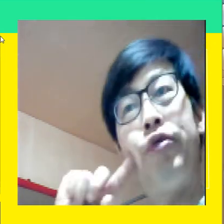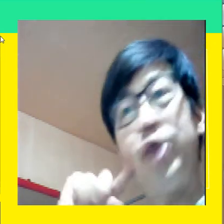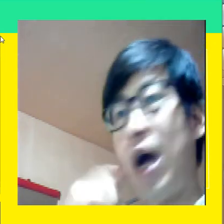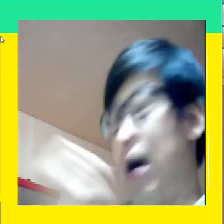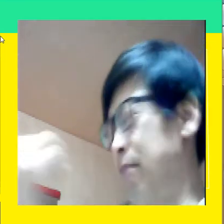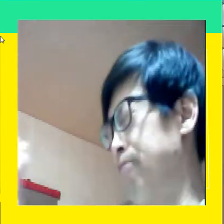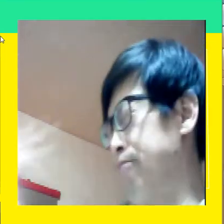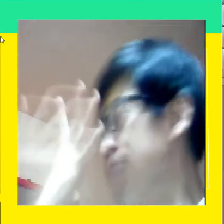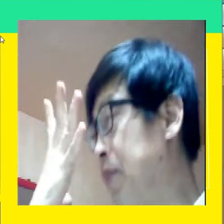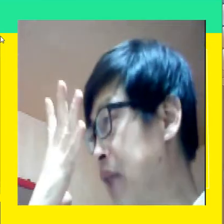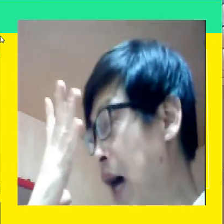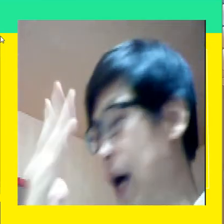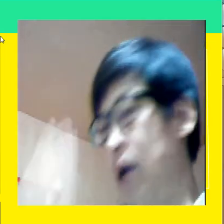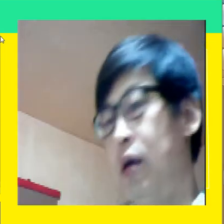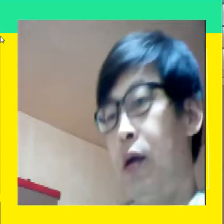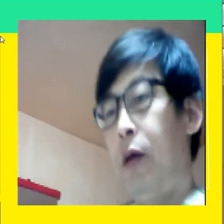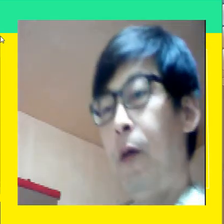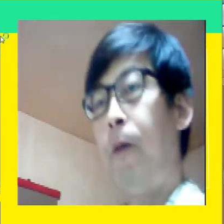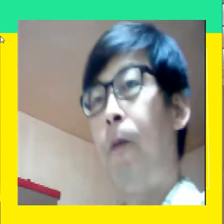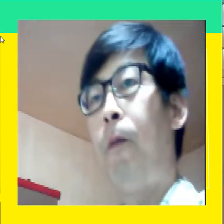이쁘다. 밉다.